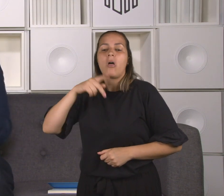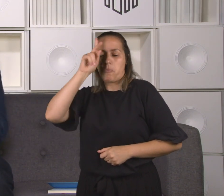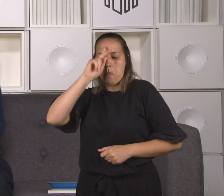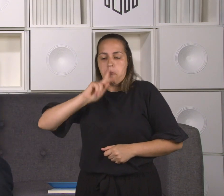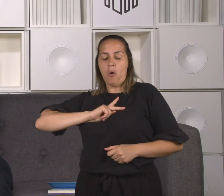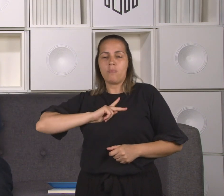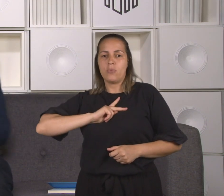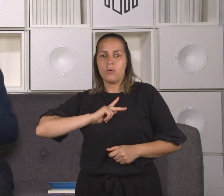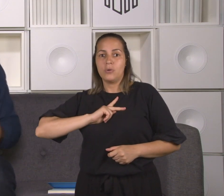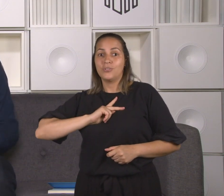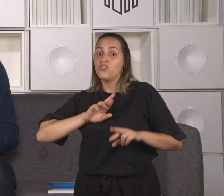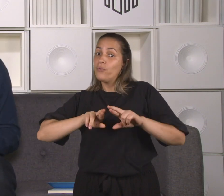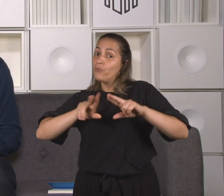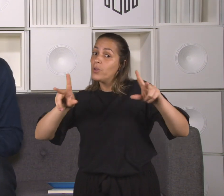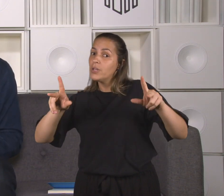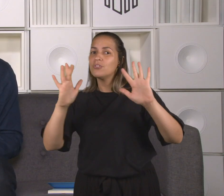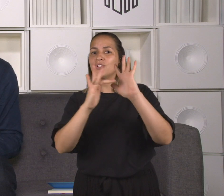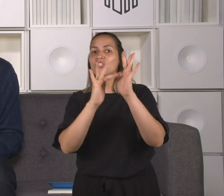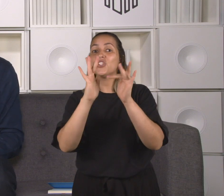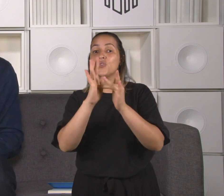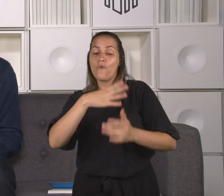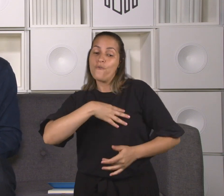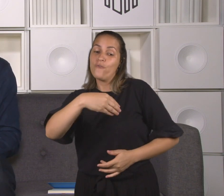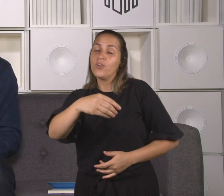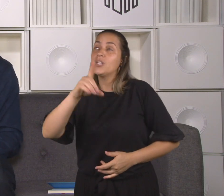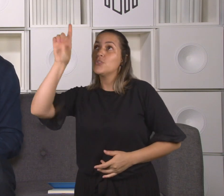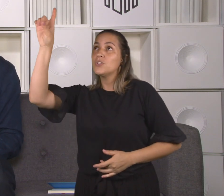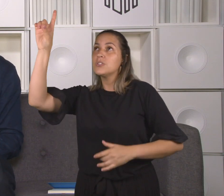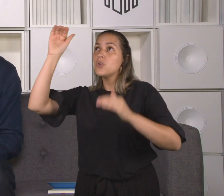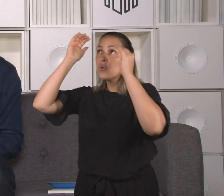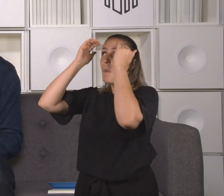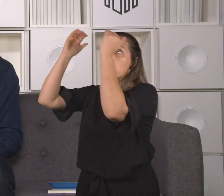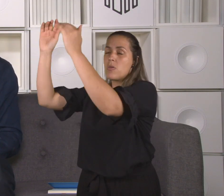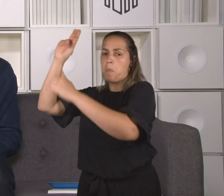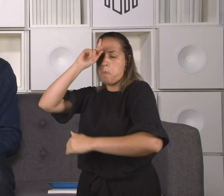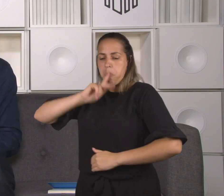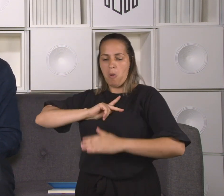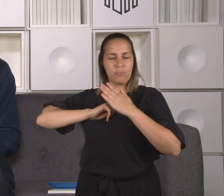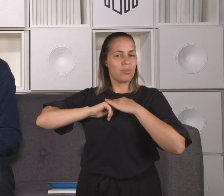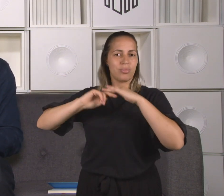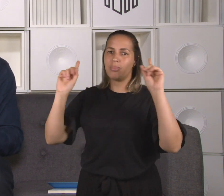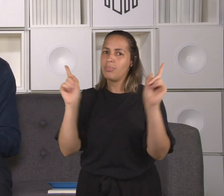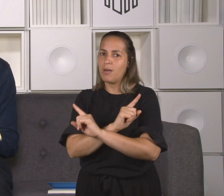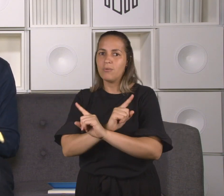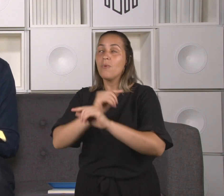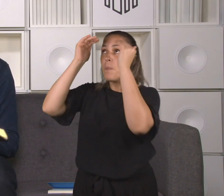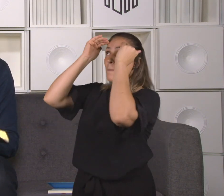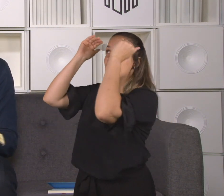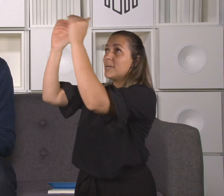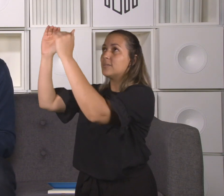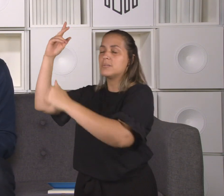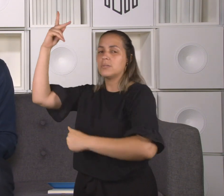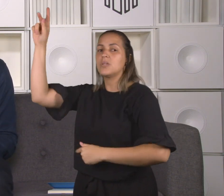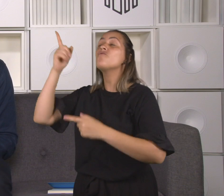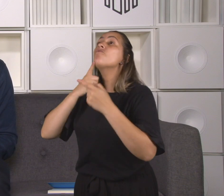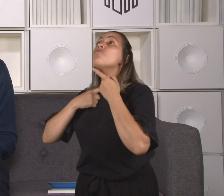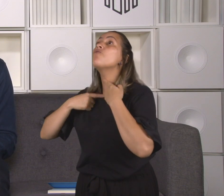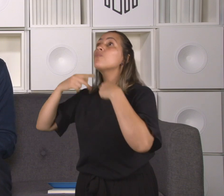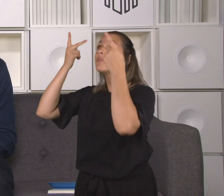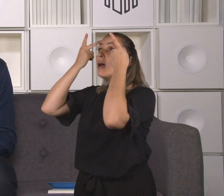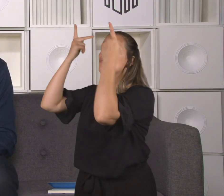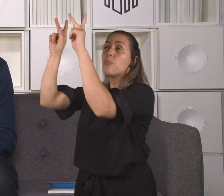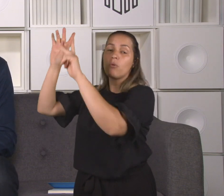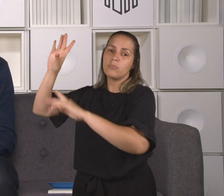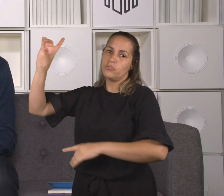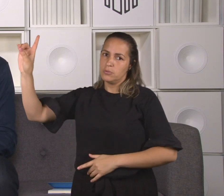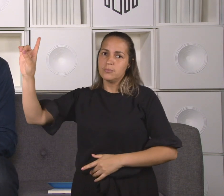Jesus é o filho que disse não para si mesmo e sim para Deus e disse sim para o seu pai. E se submeteu ao seu pai